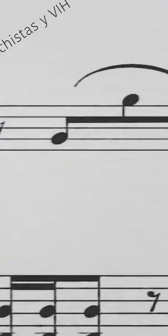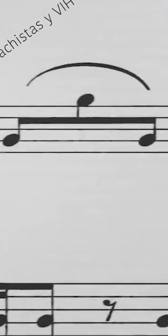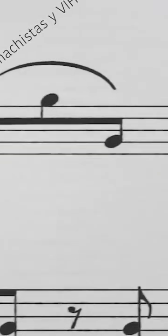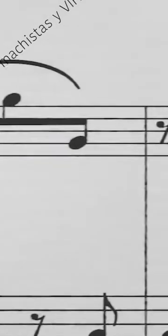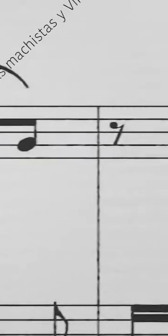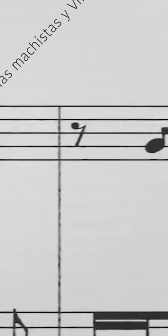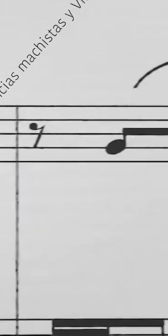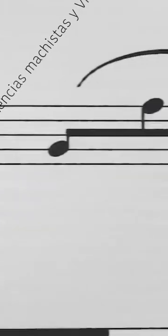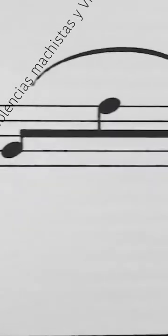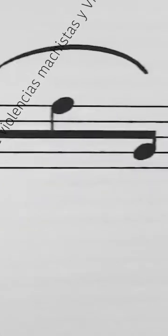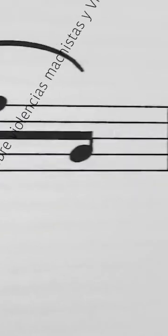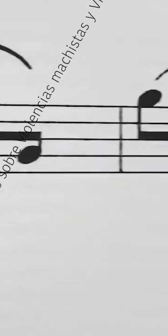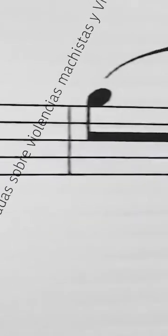I love